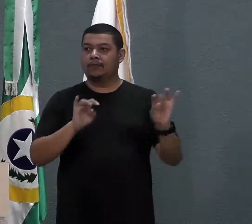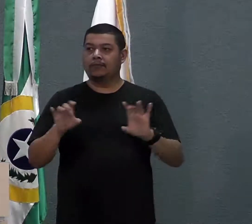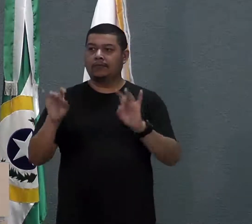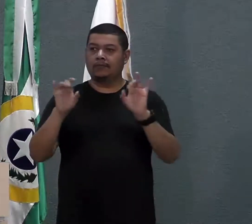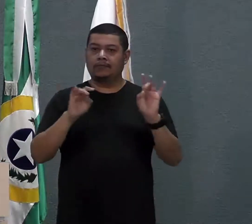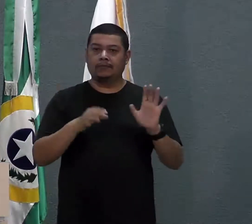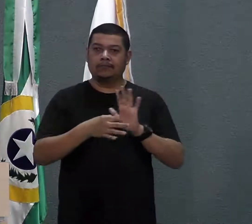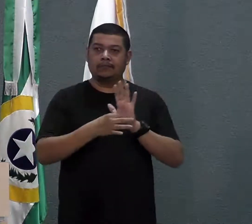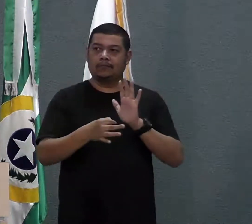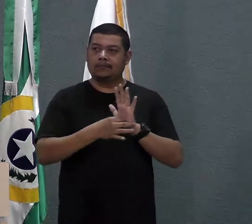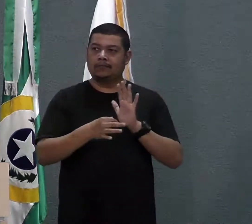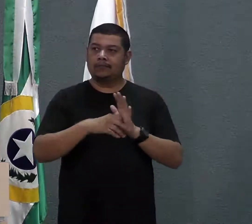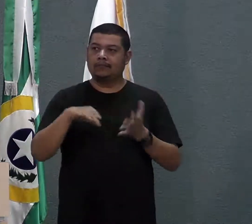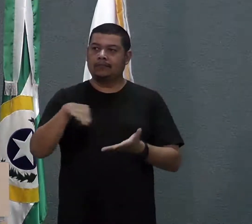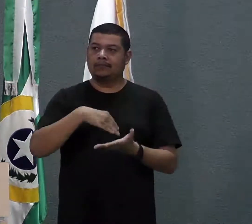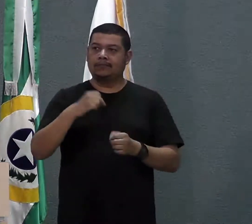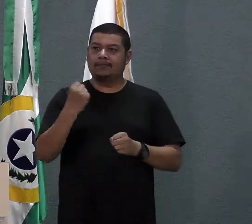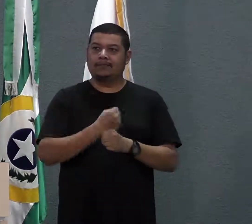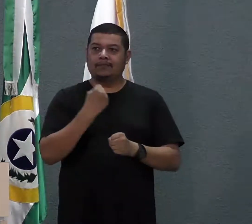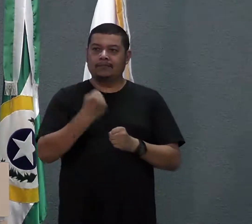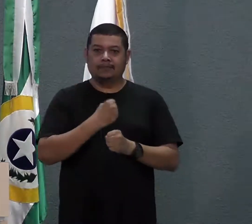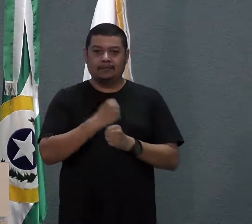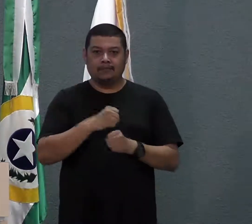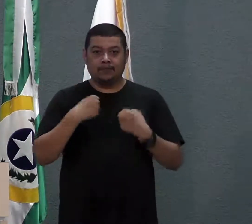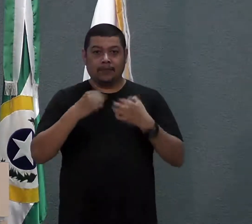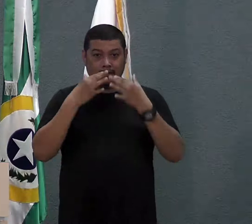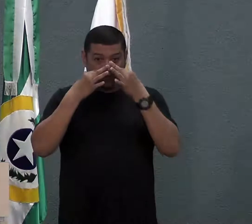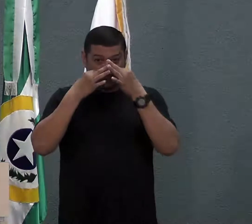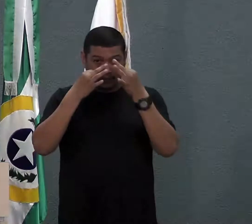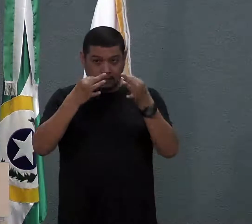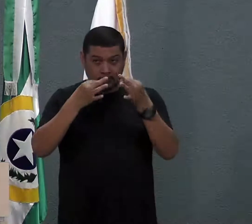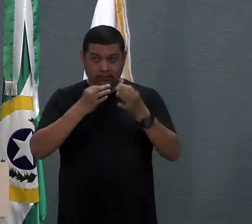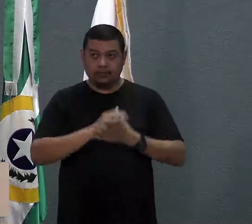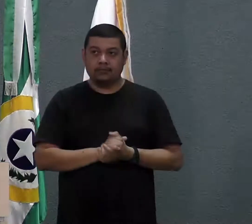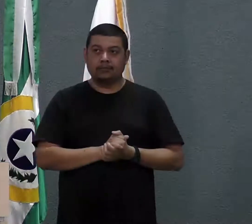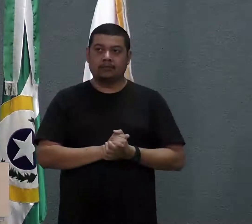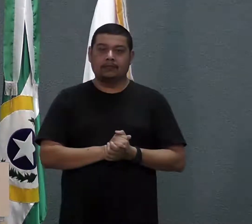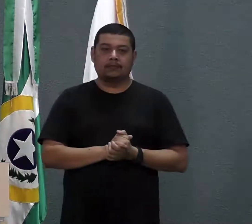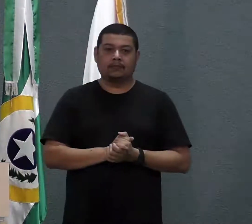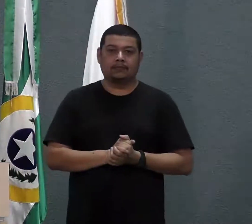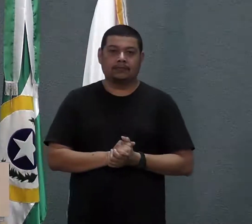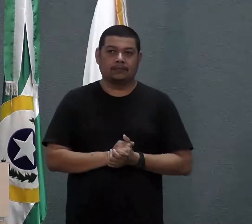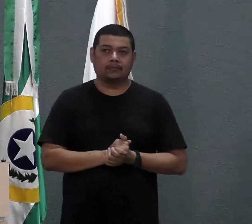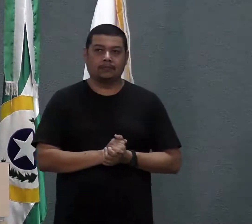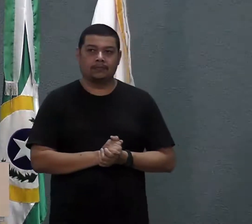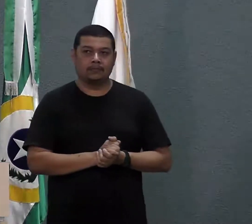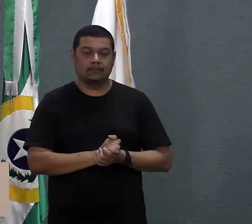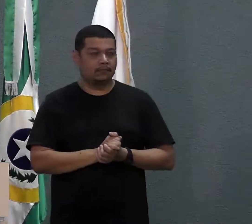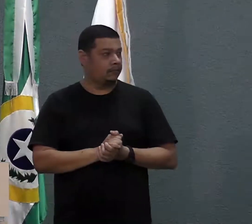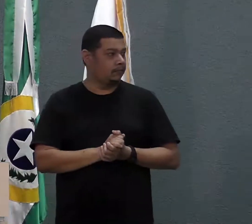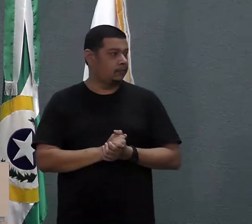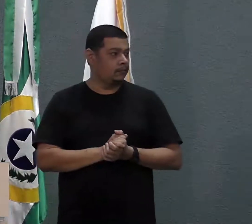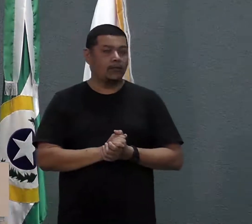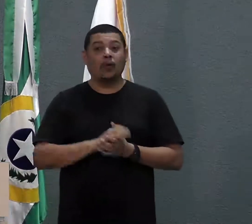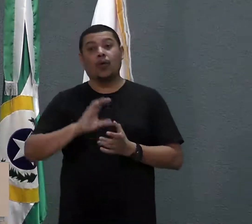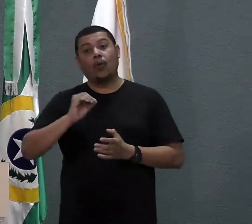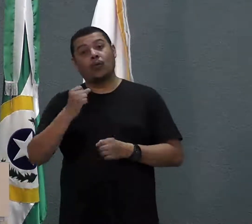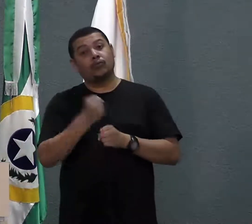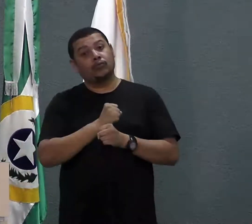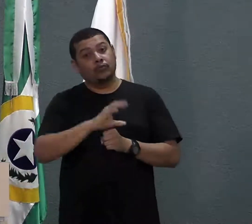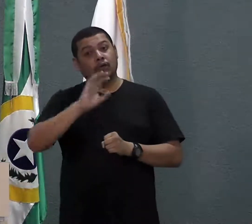a Secretaria de Obras tem que dar uma atenção, Secretaria de Obras ou Secretaria de Agricultura,